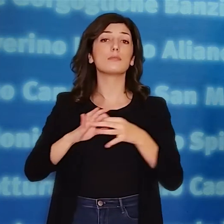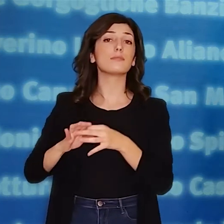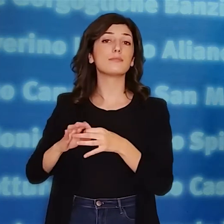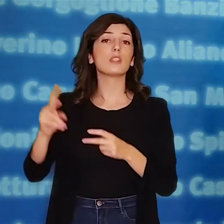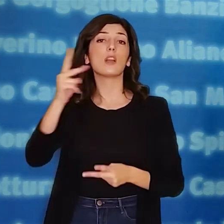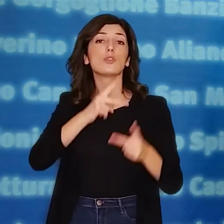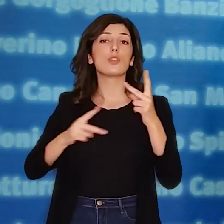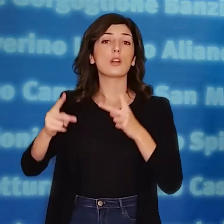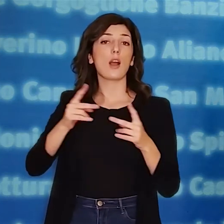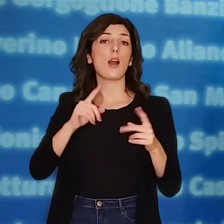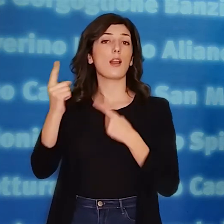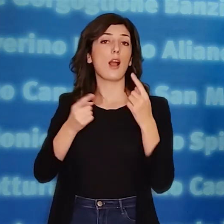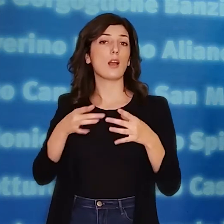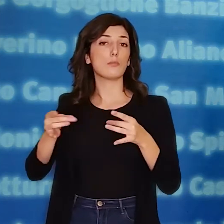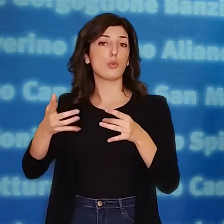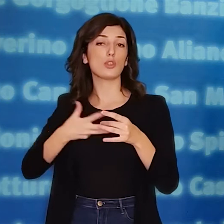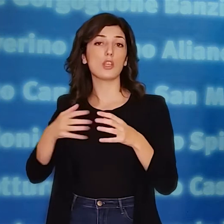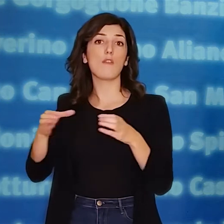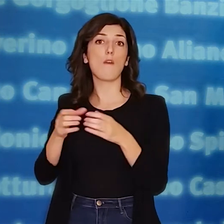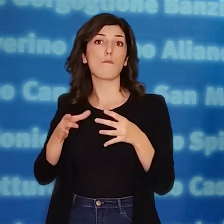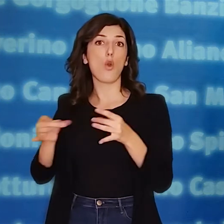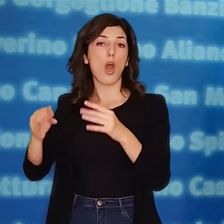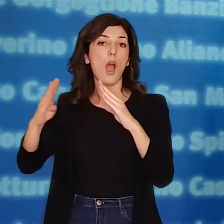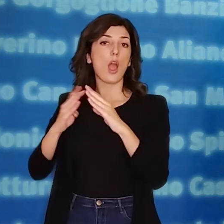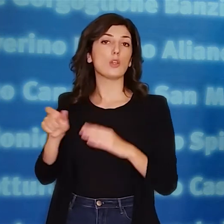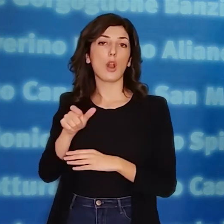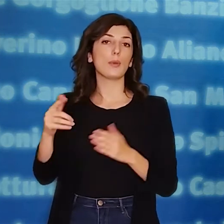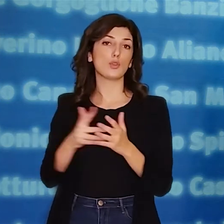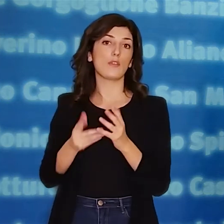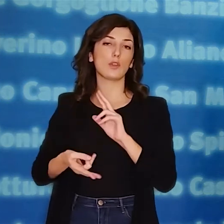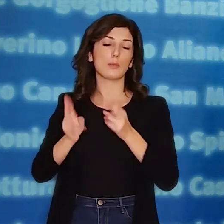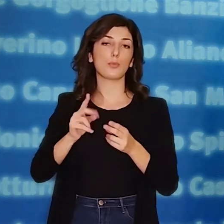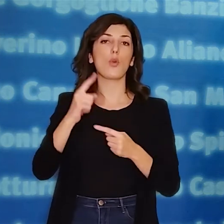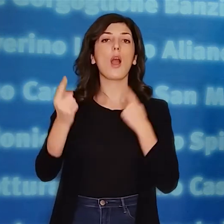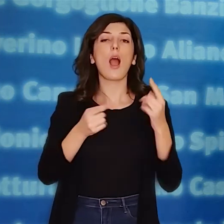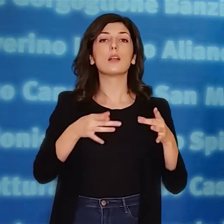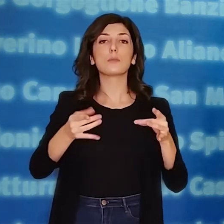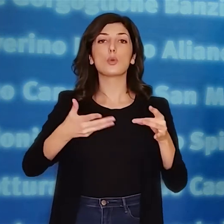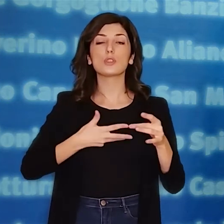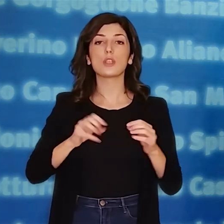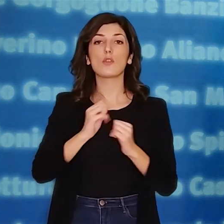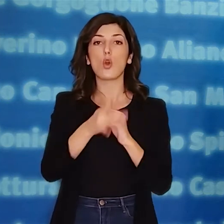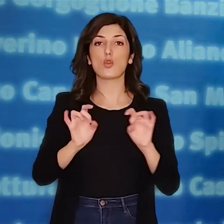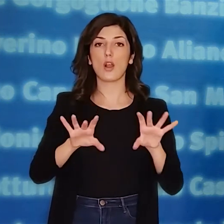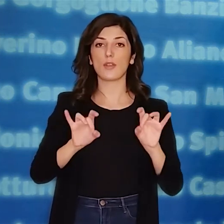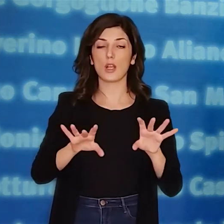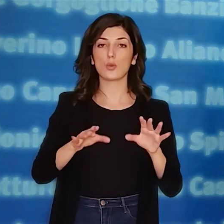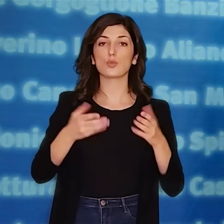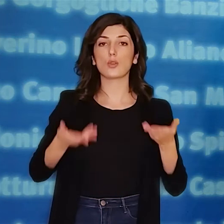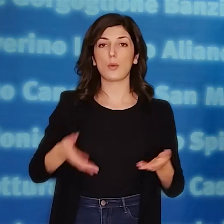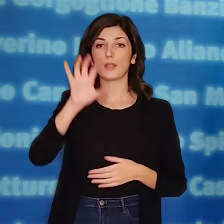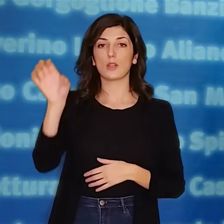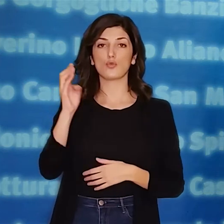sovraccarico nel sistema di tracciamento e di isolamento dei focolai. Per quanto riguarda i casi positivi per Covid